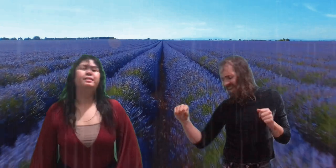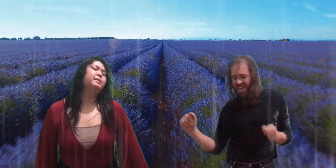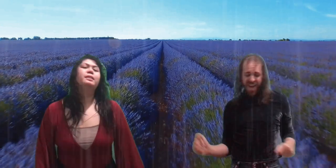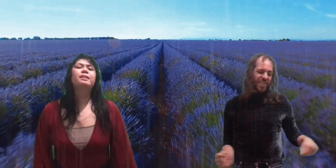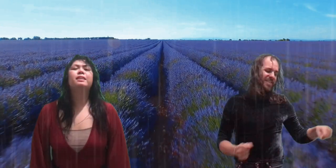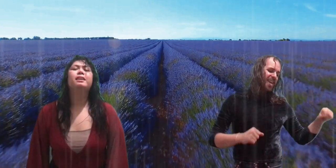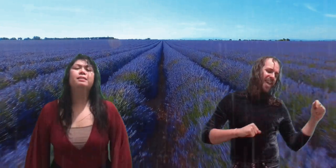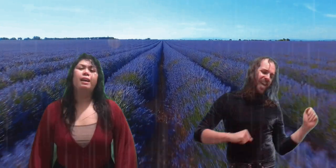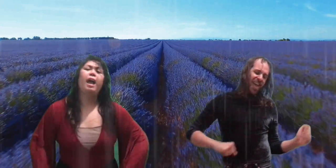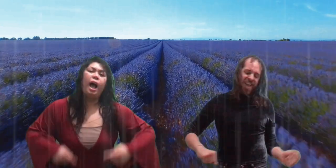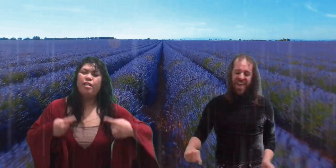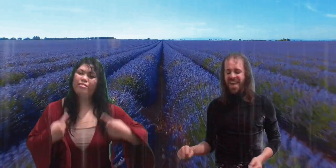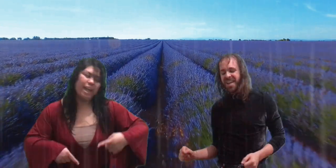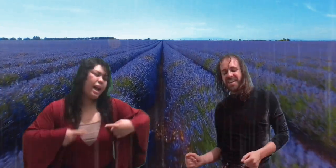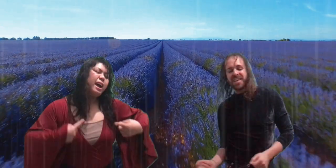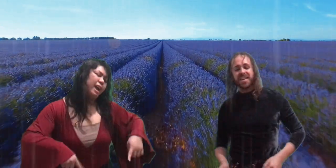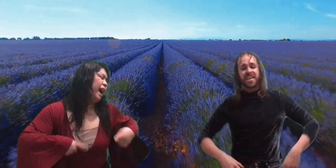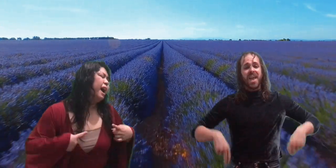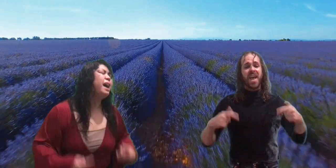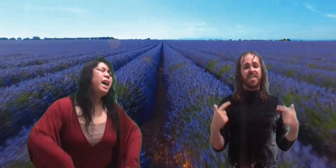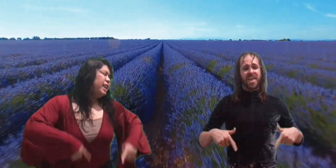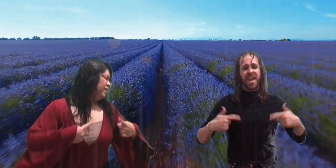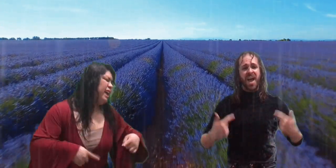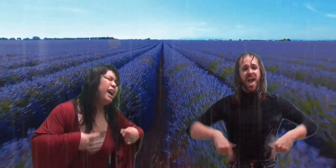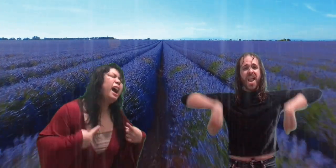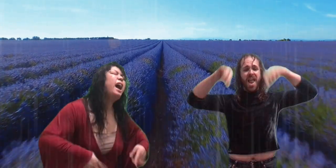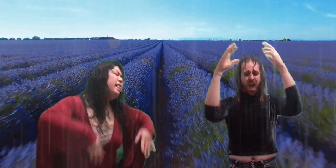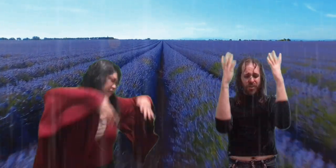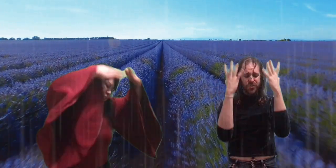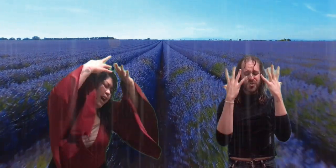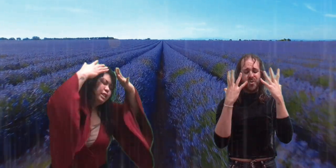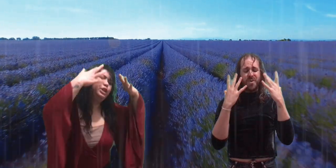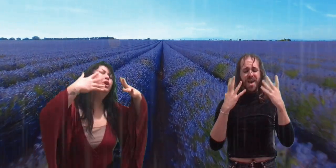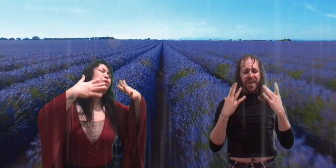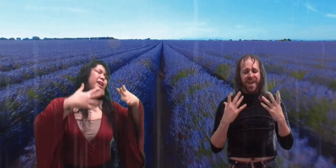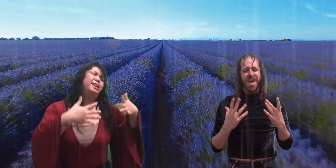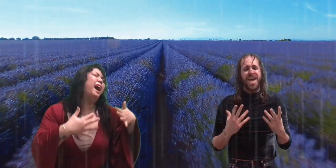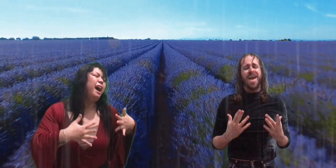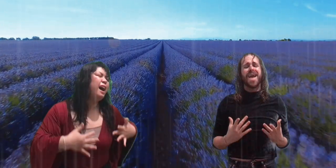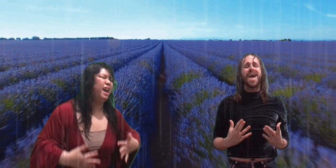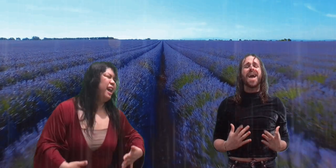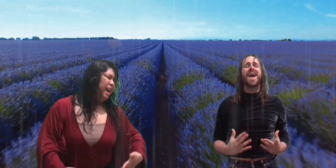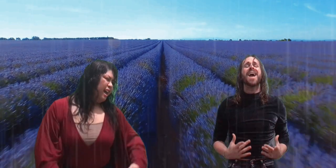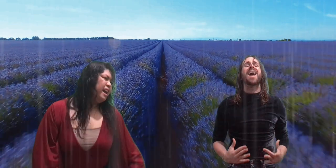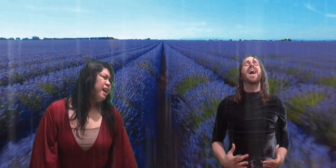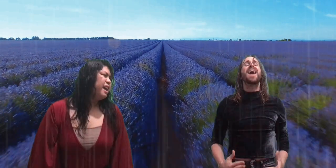Dancing Deja caer, deja la lluvia caer